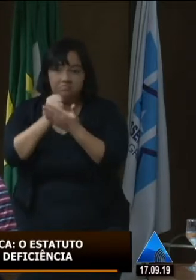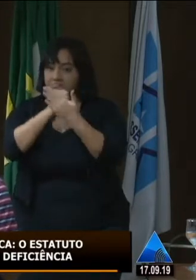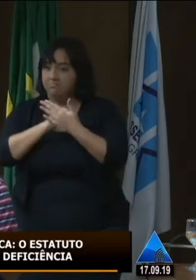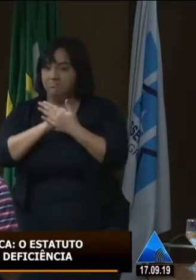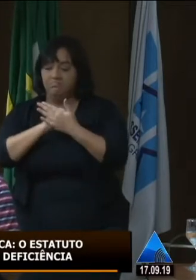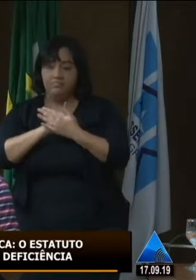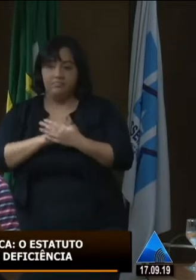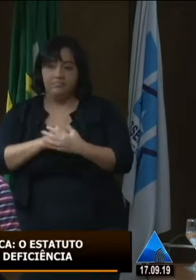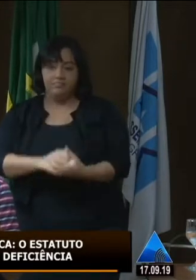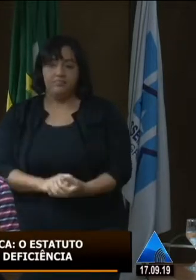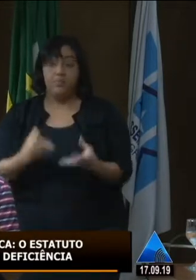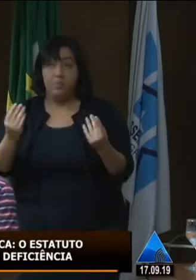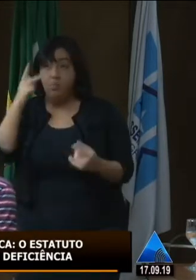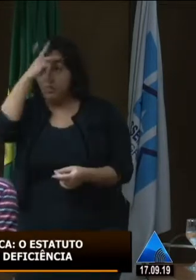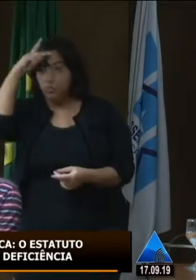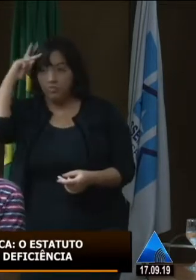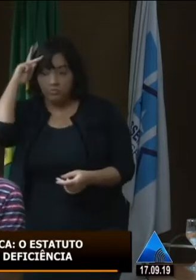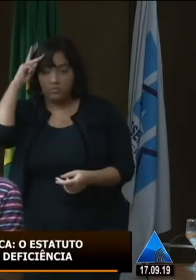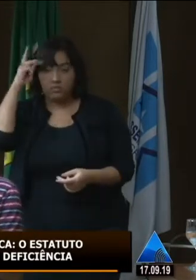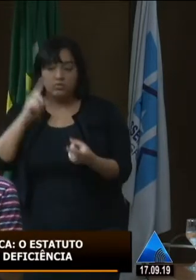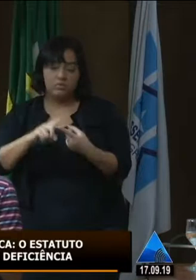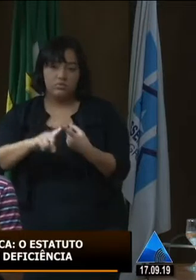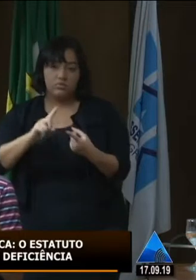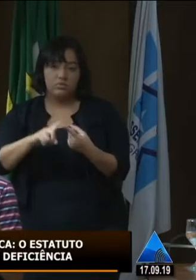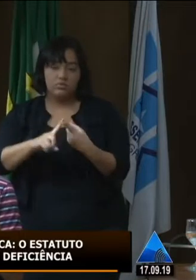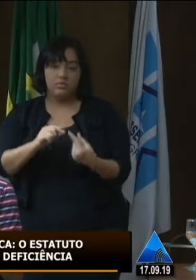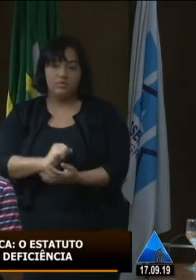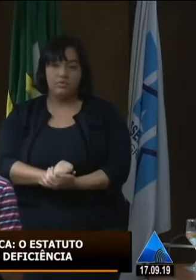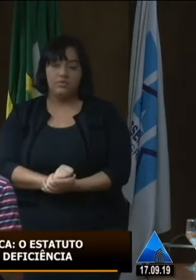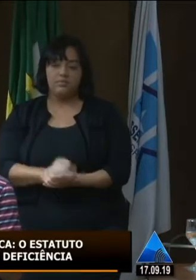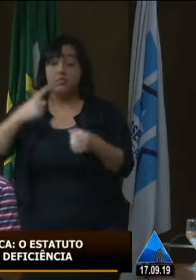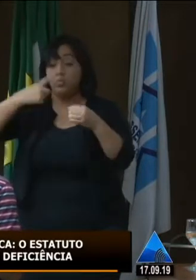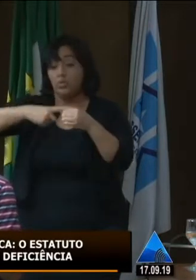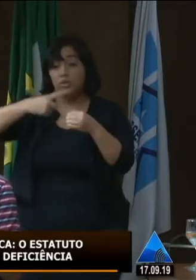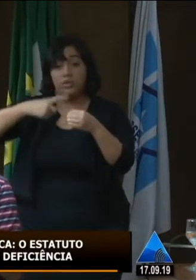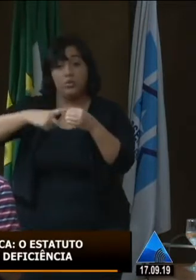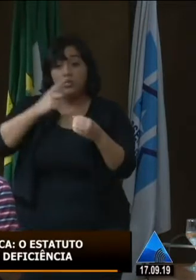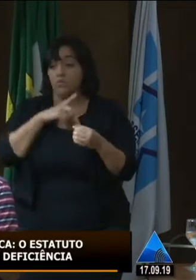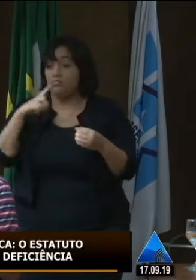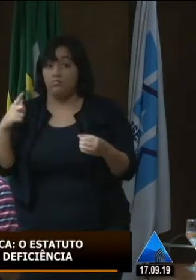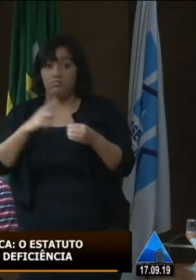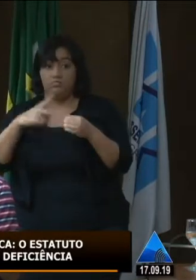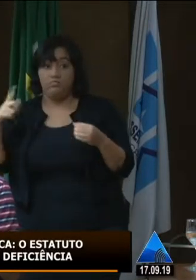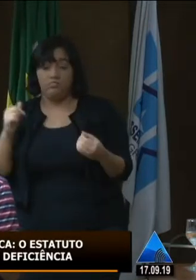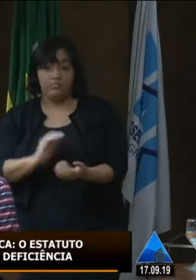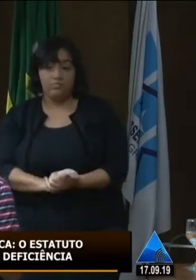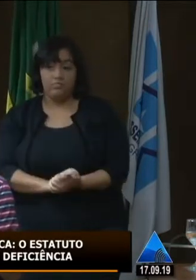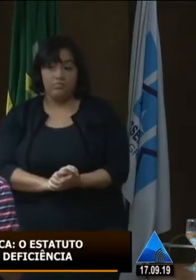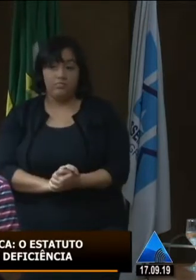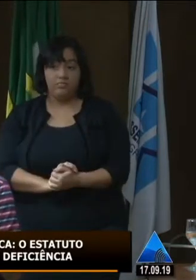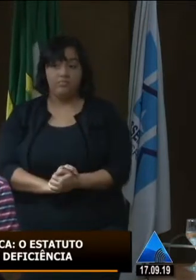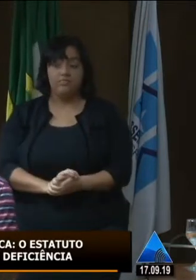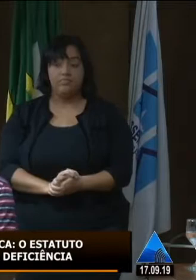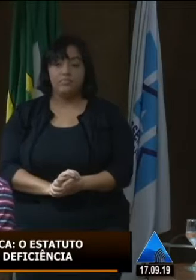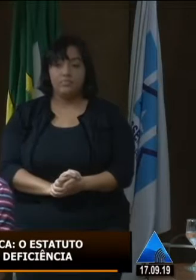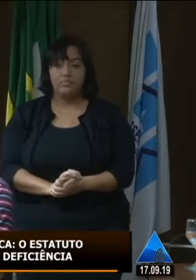de muitos, principalmente de fora do Estado, de lugares longínquos do nosso Estado que não são contemplados e que